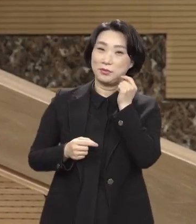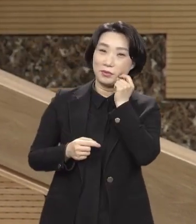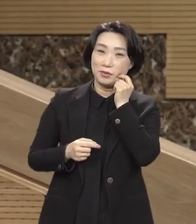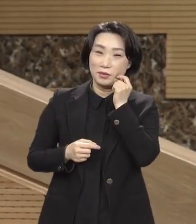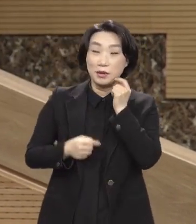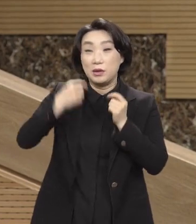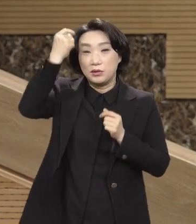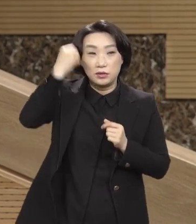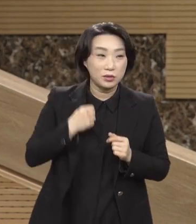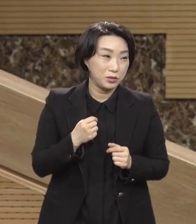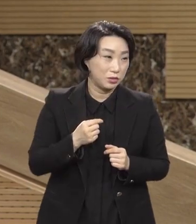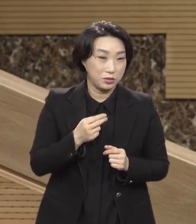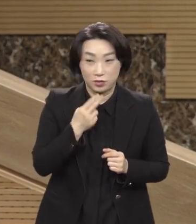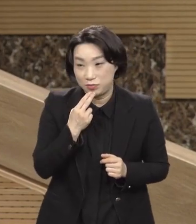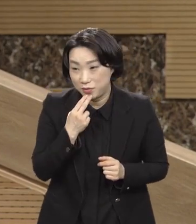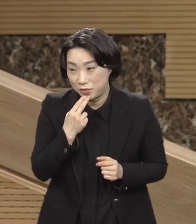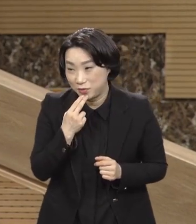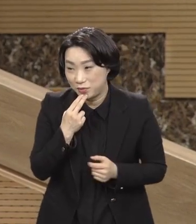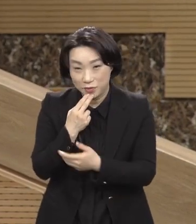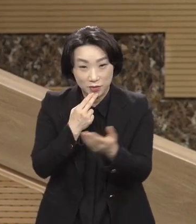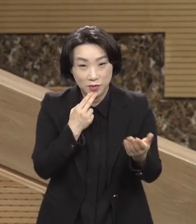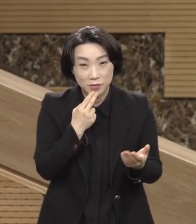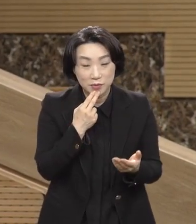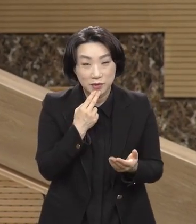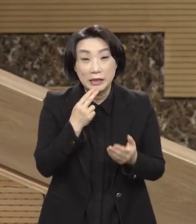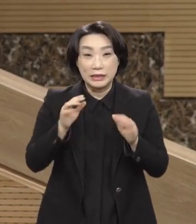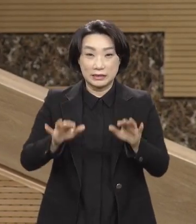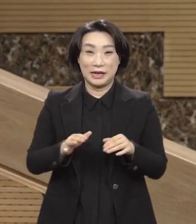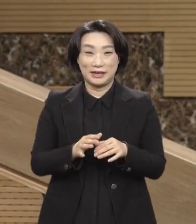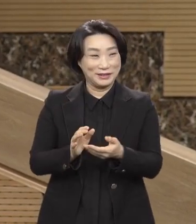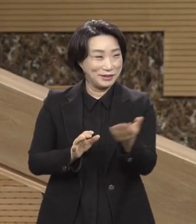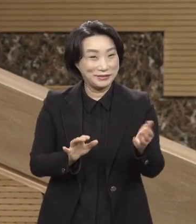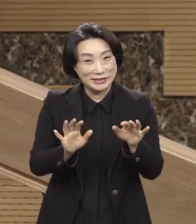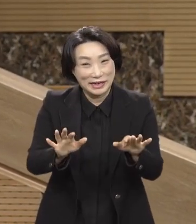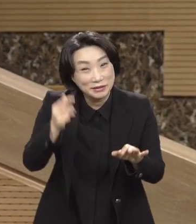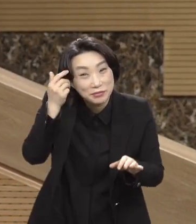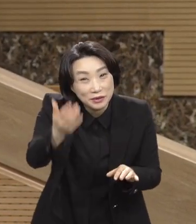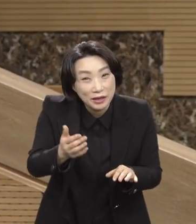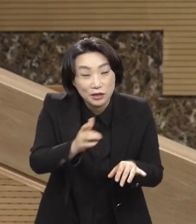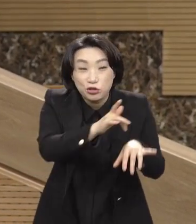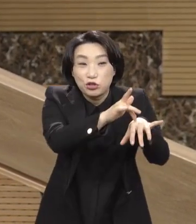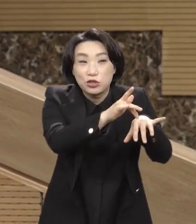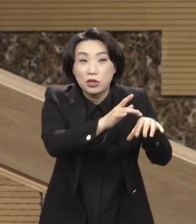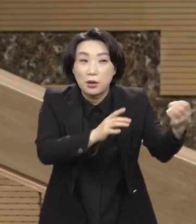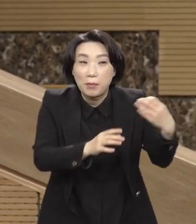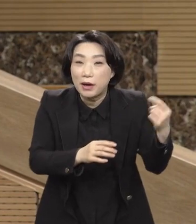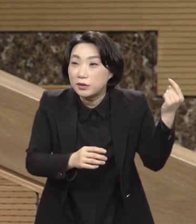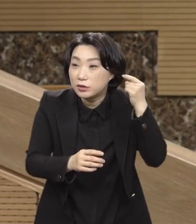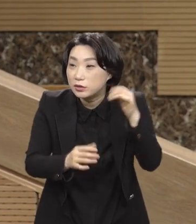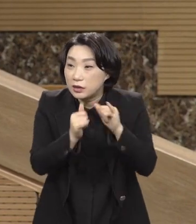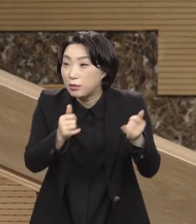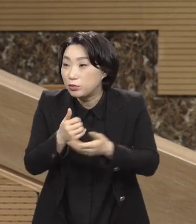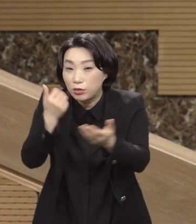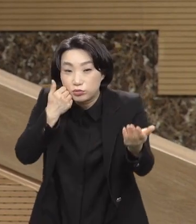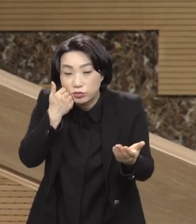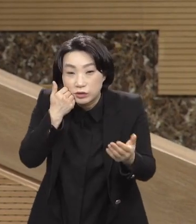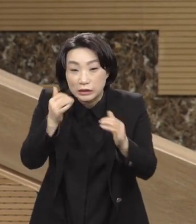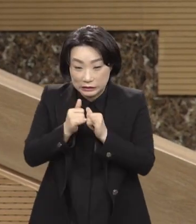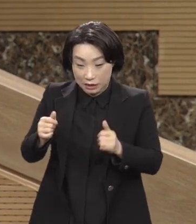느낄 수도 없어. 주신 얘기 들어본 사람. 사람 속에서 말하는 소리